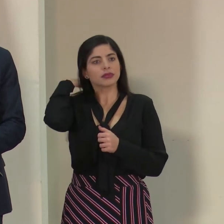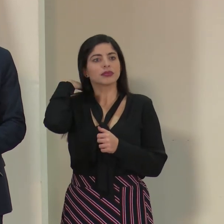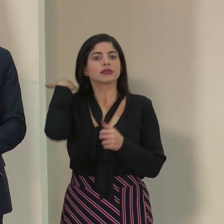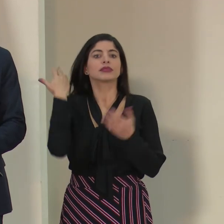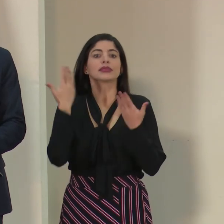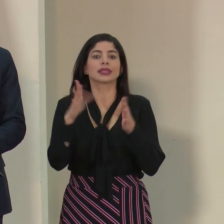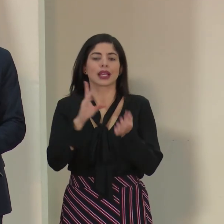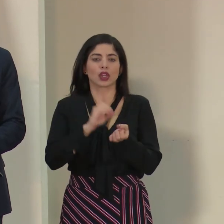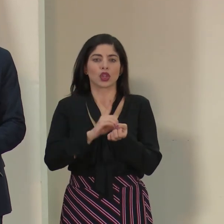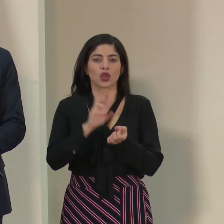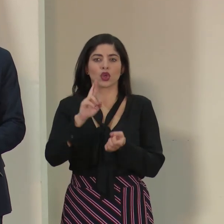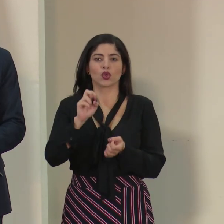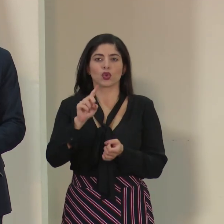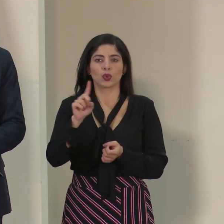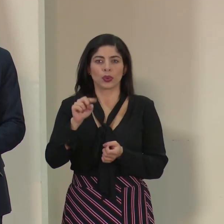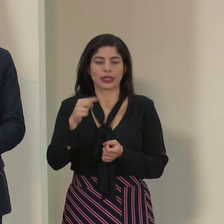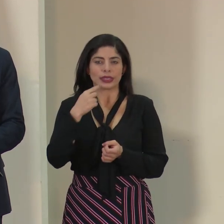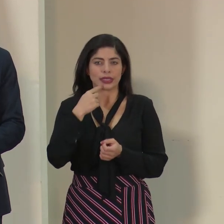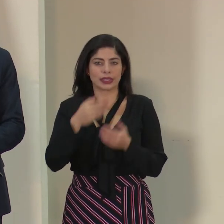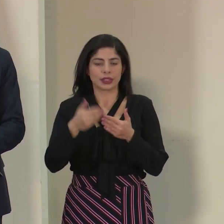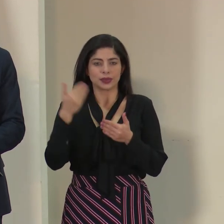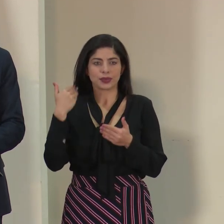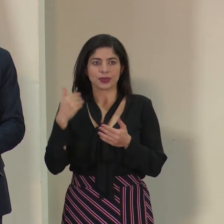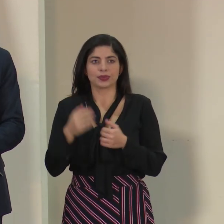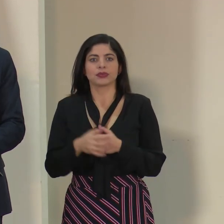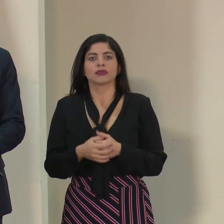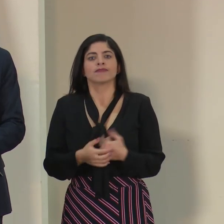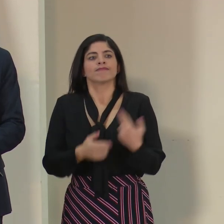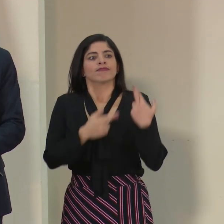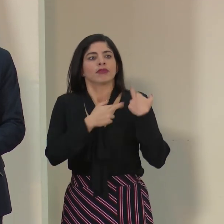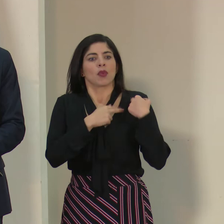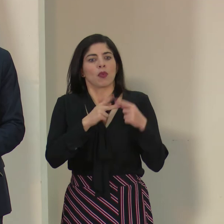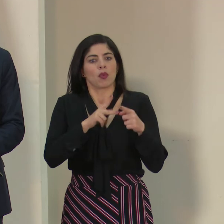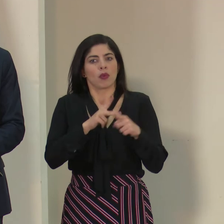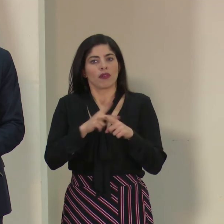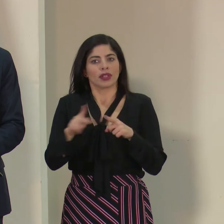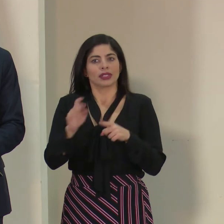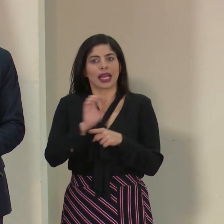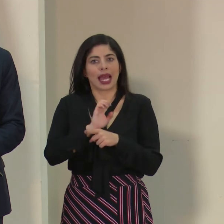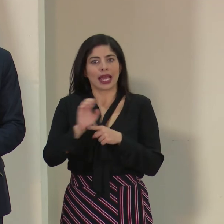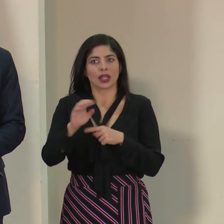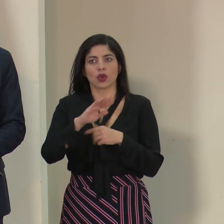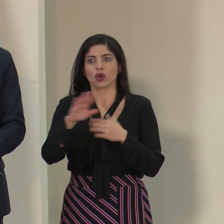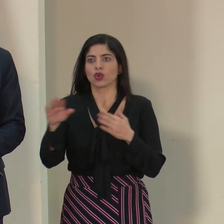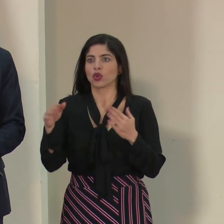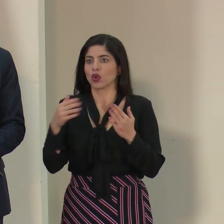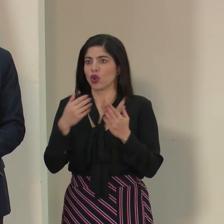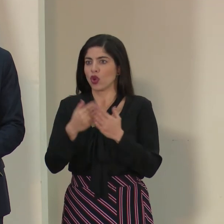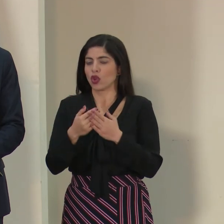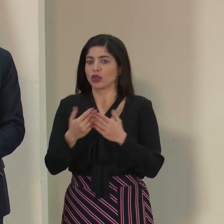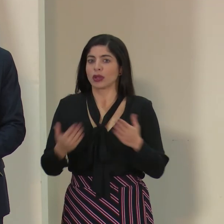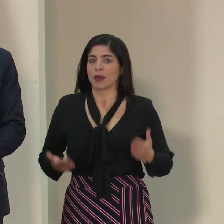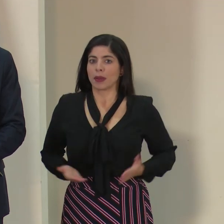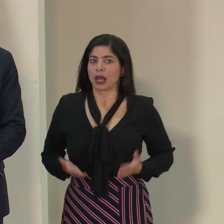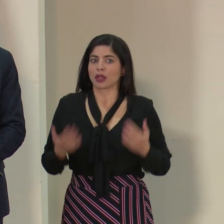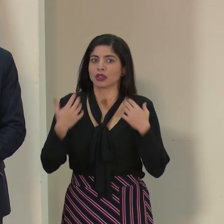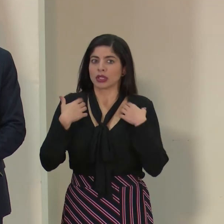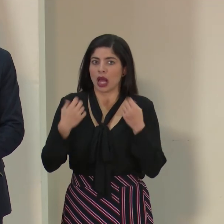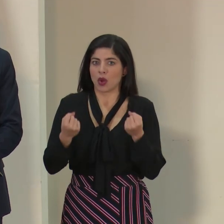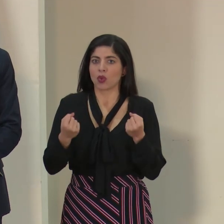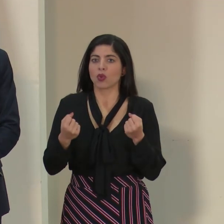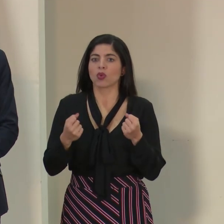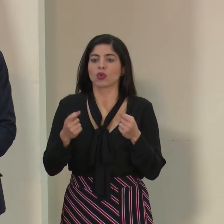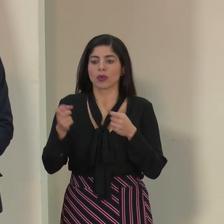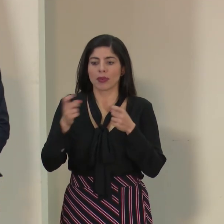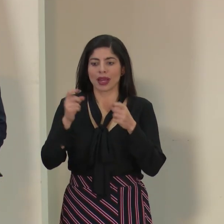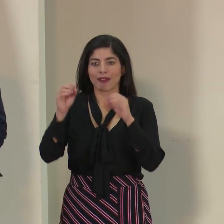ya el doctor Ruiz mencionó el deber profesional y ético que tenemos todos los funcionarios de salud con respecto al manejo